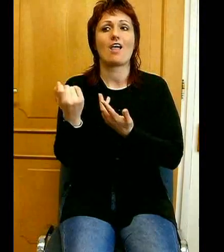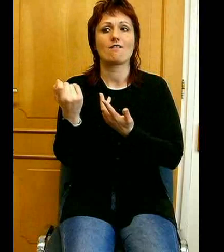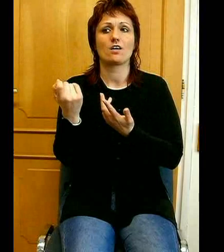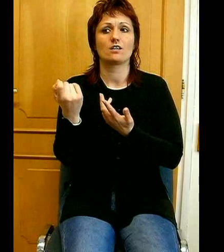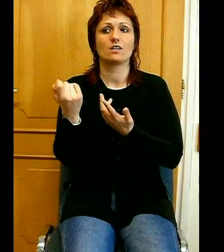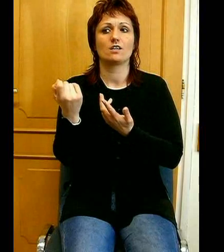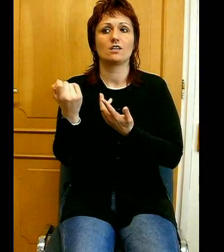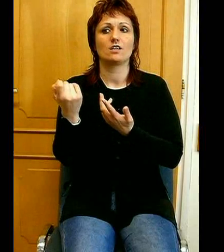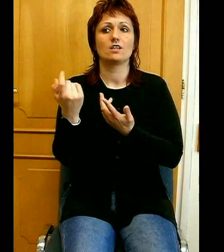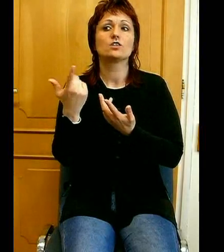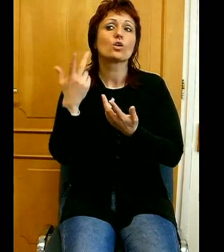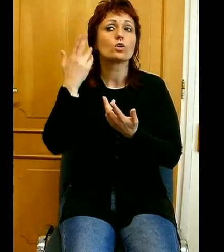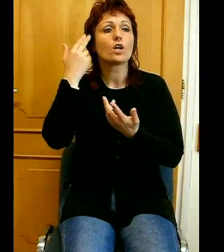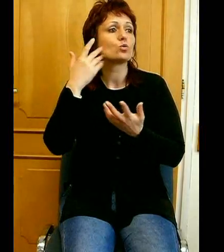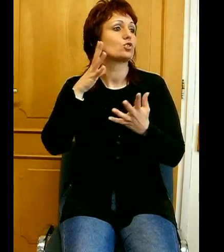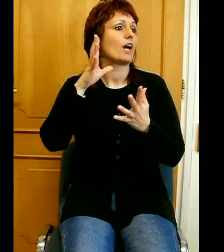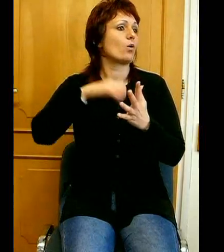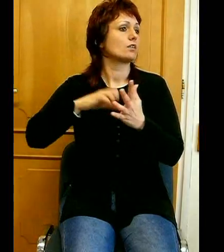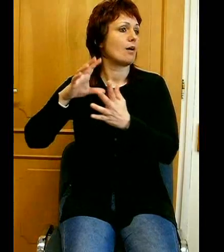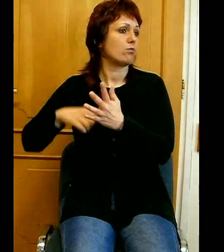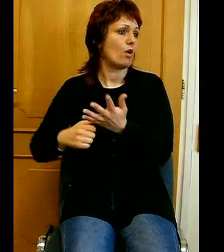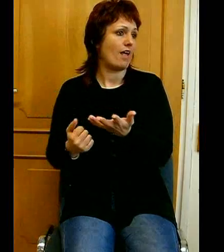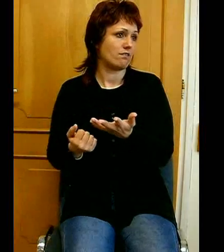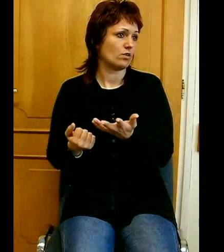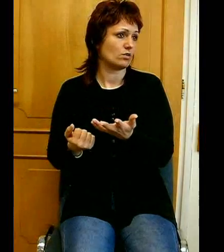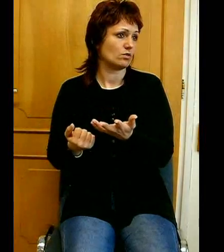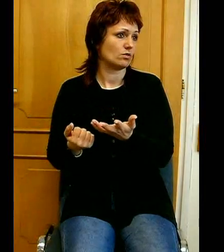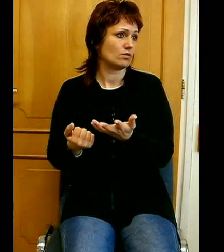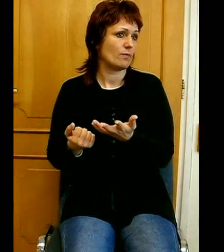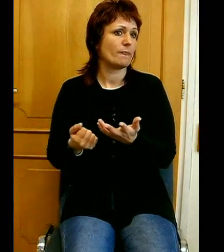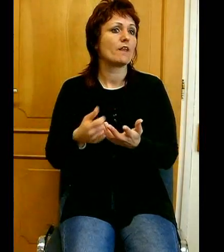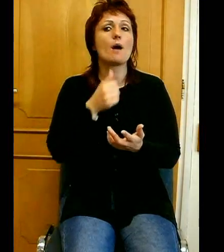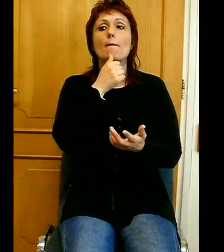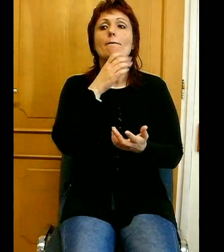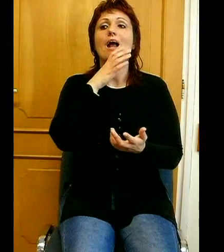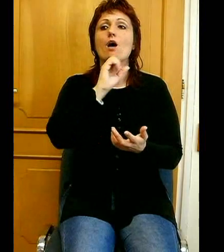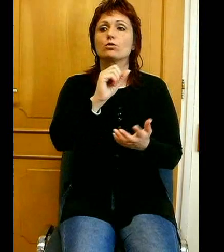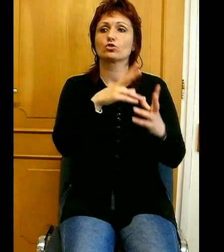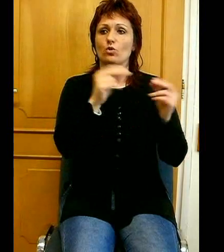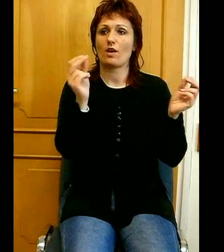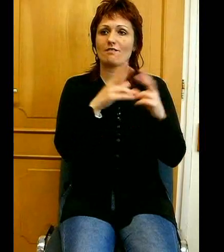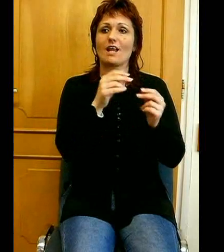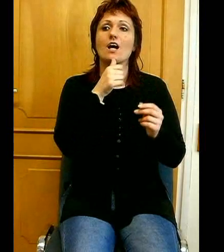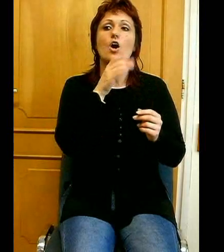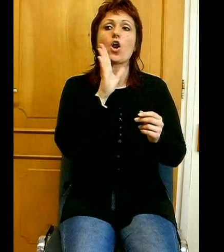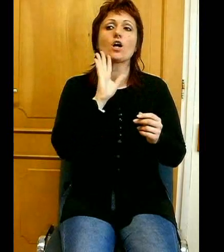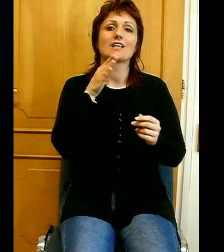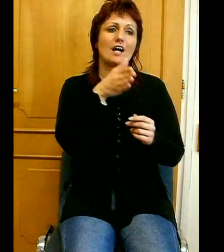a konzekvenciáit. Állapostól a Galatákhoz írt levélben, egyetek között ezt is írja,